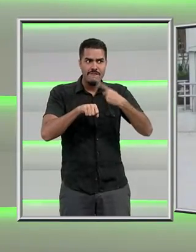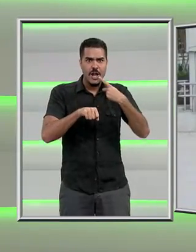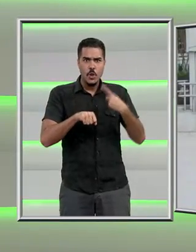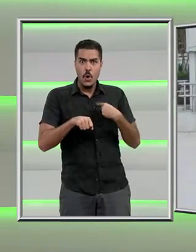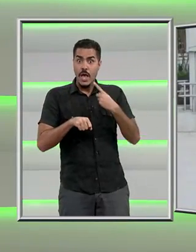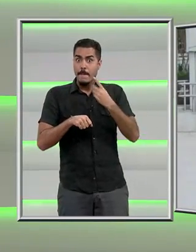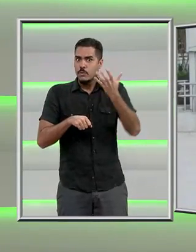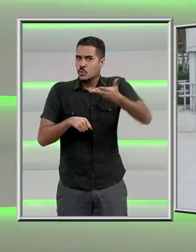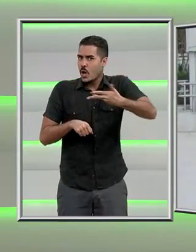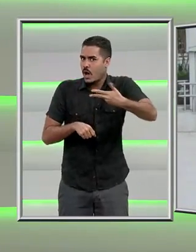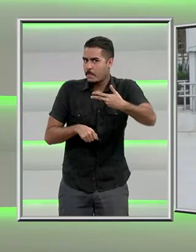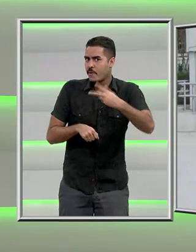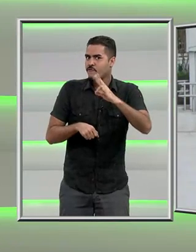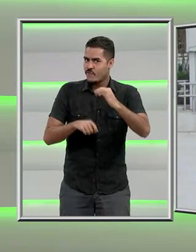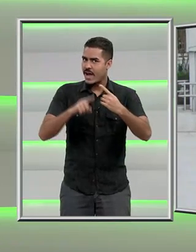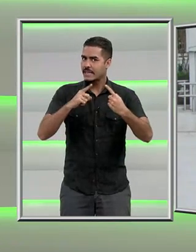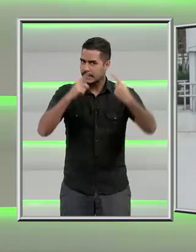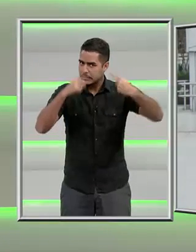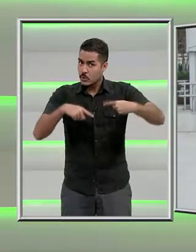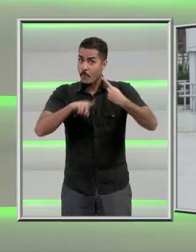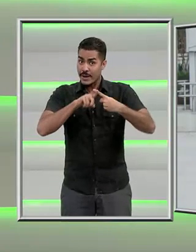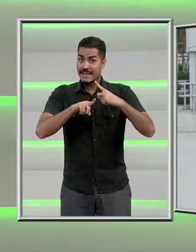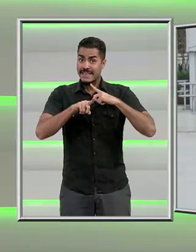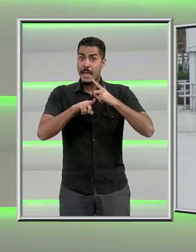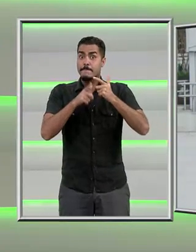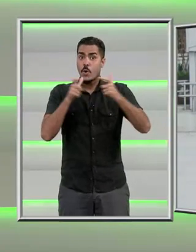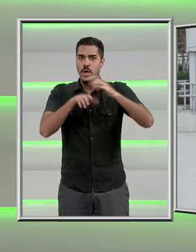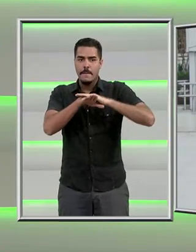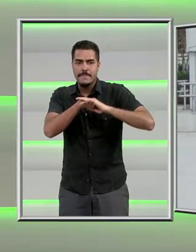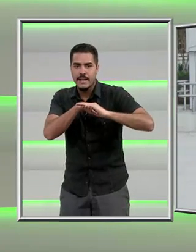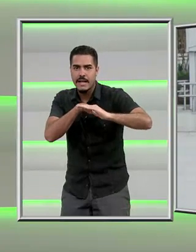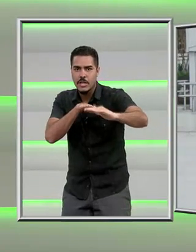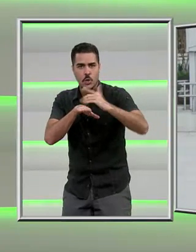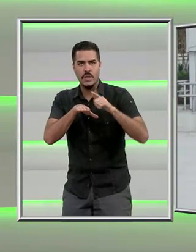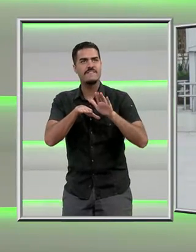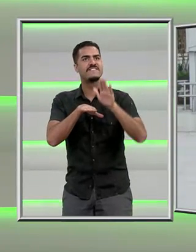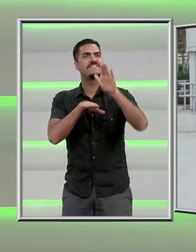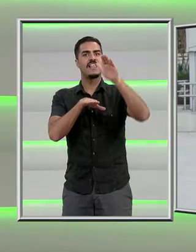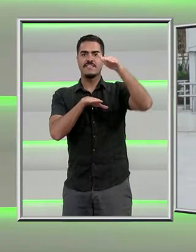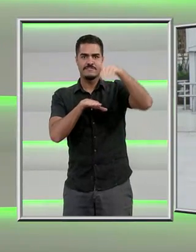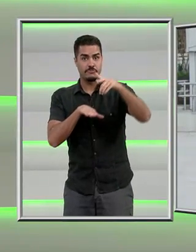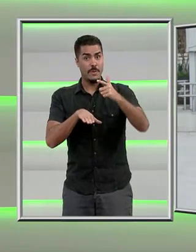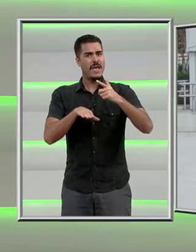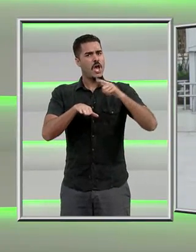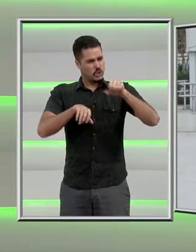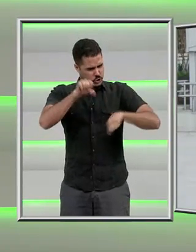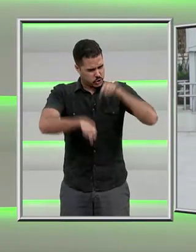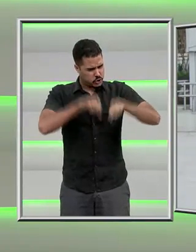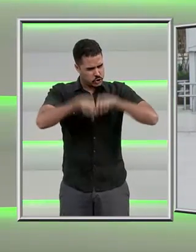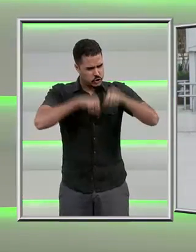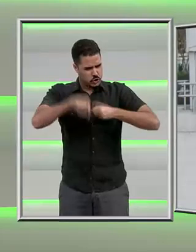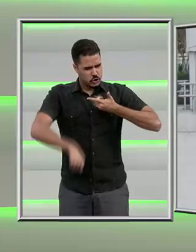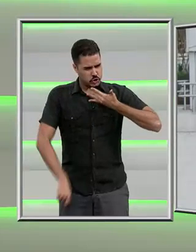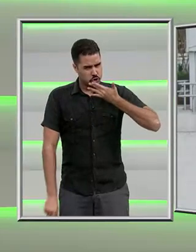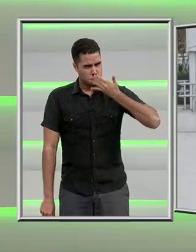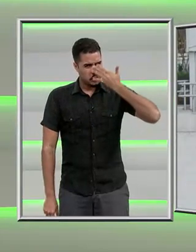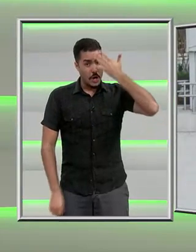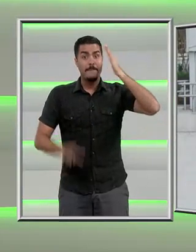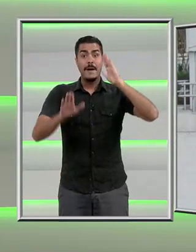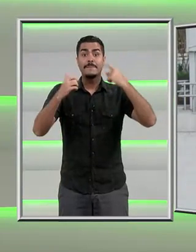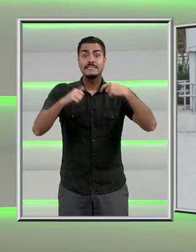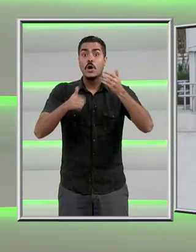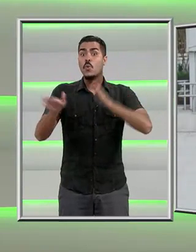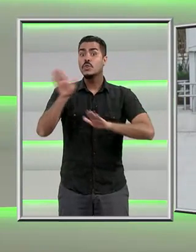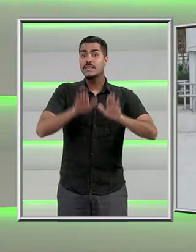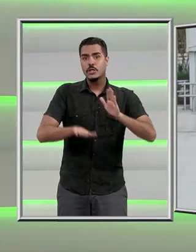rápida. Isso porque a maior parte do terreno é plano. Mesmo assim, com muita velocidade, é preciso ter muito cuidado nas curvas,